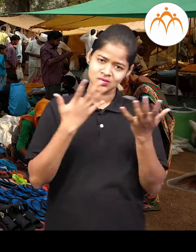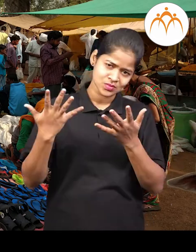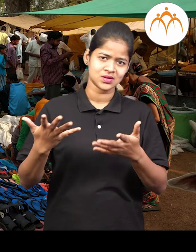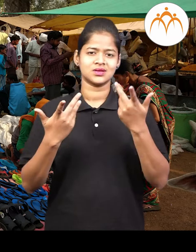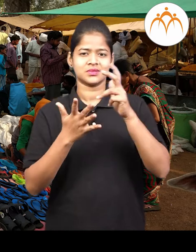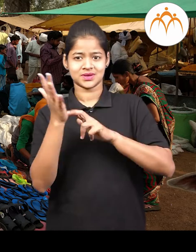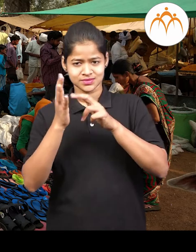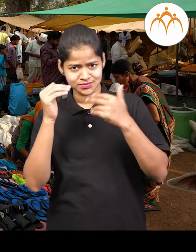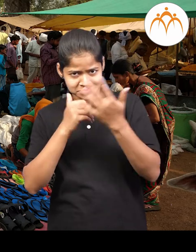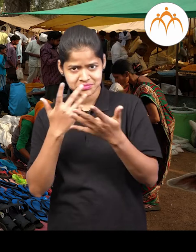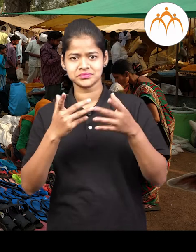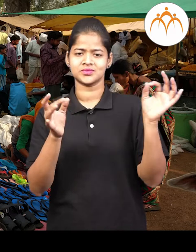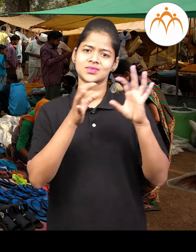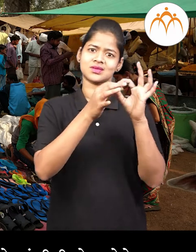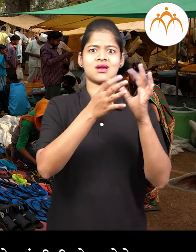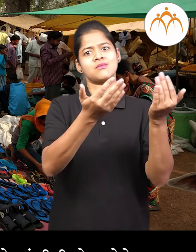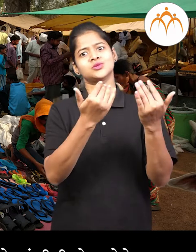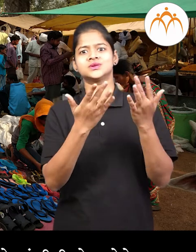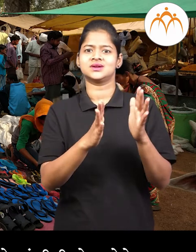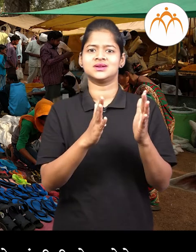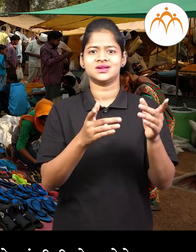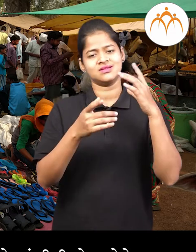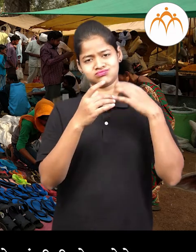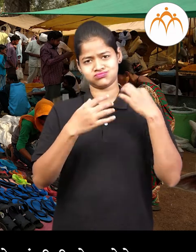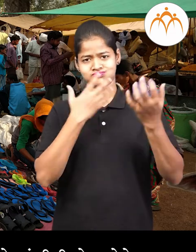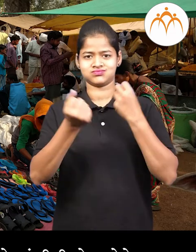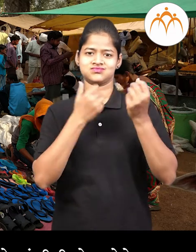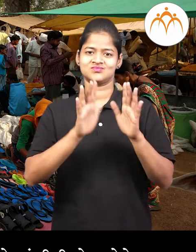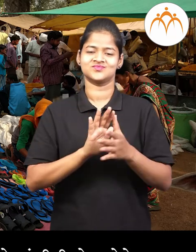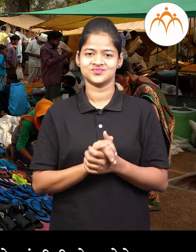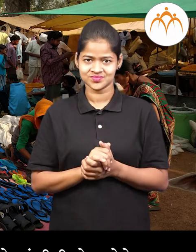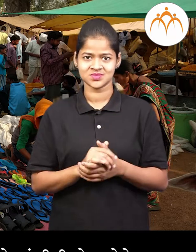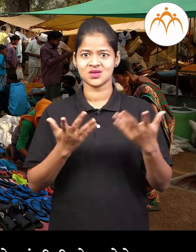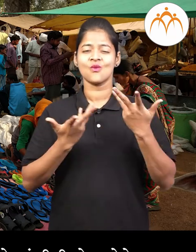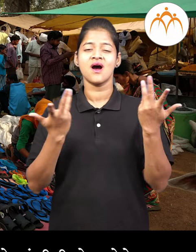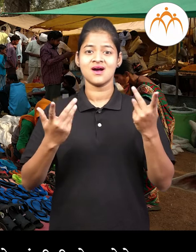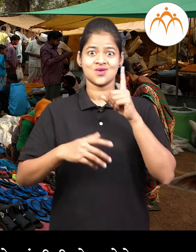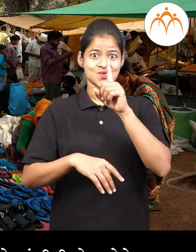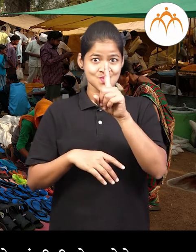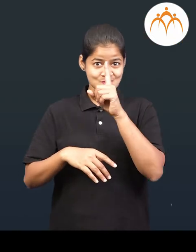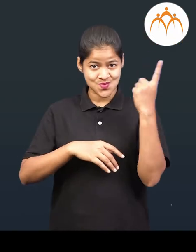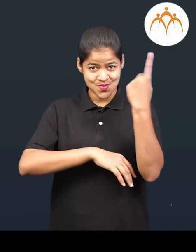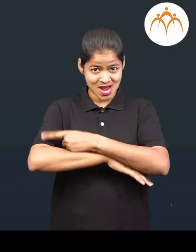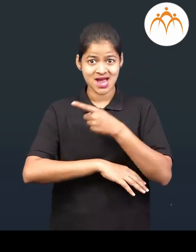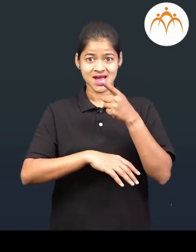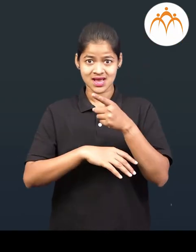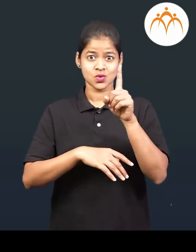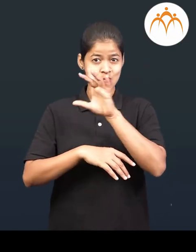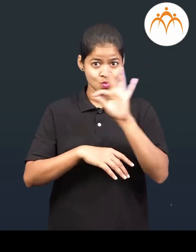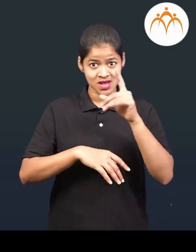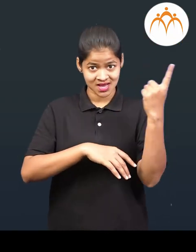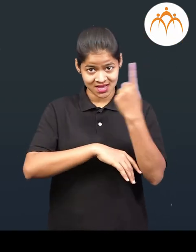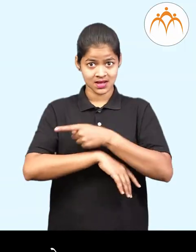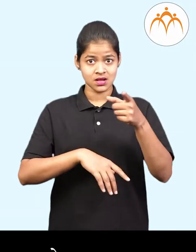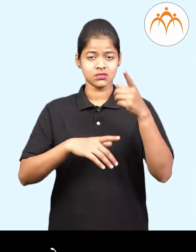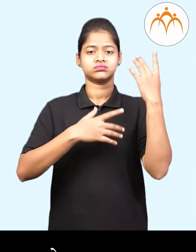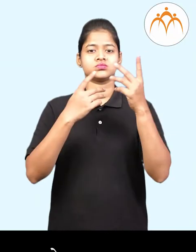आशा सर्व वस्तु मेता बाजाराचे निमित्ताने गावातील इतर लोकांची ही बेट होते साराउश,